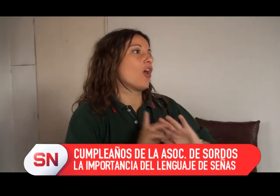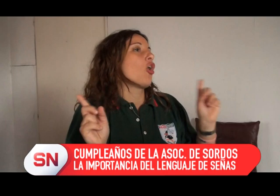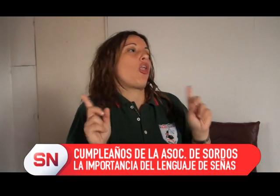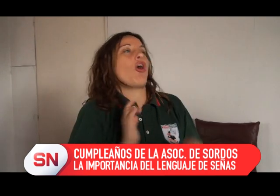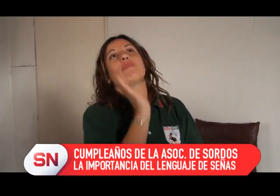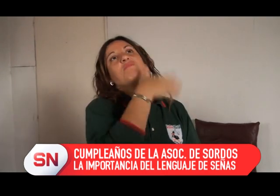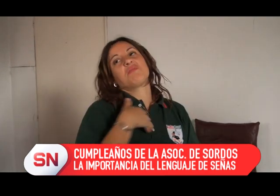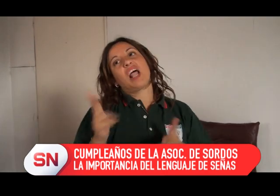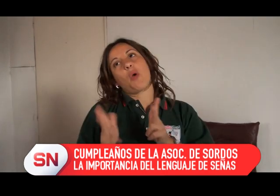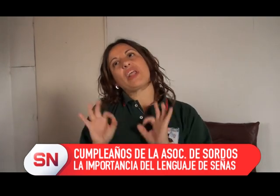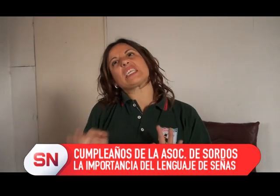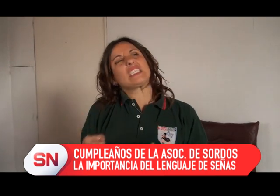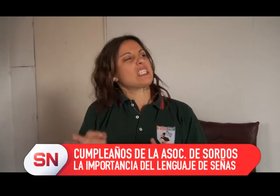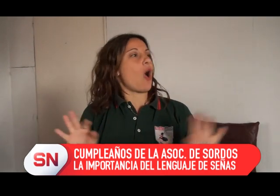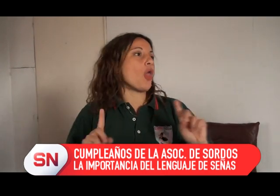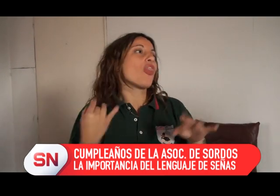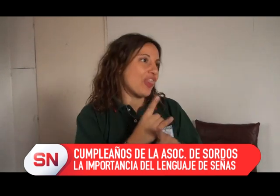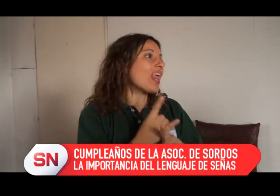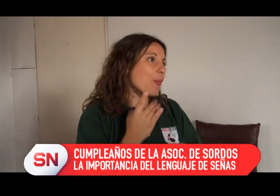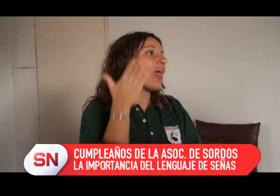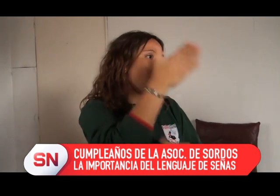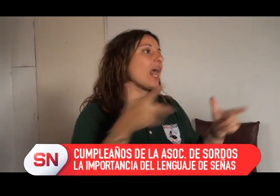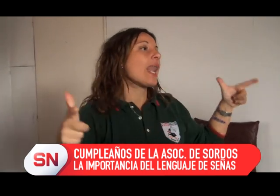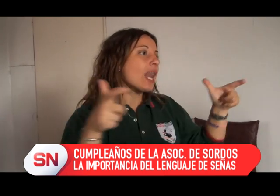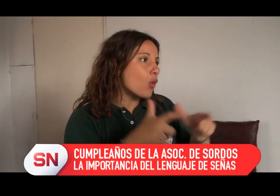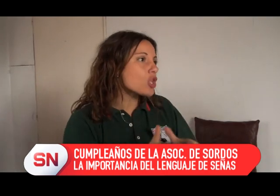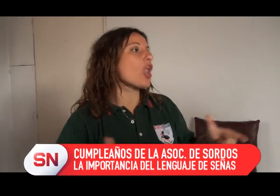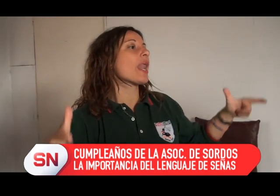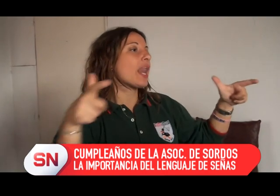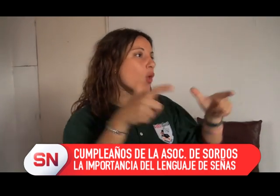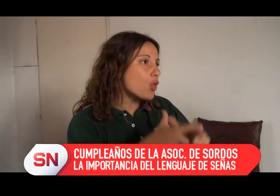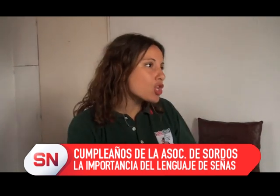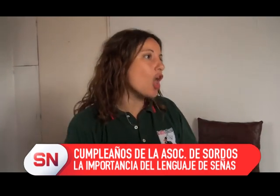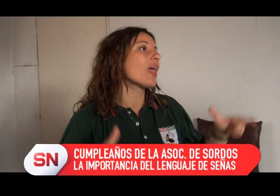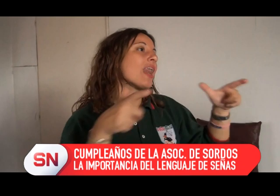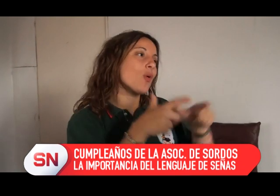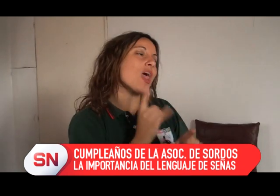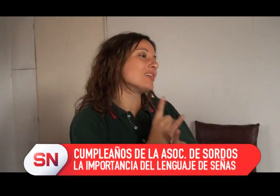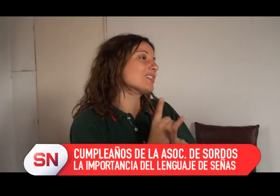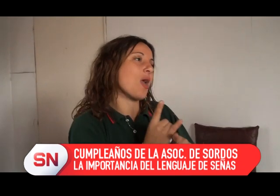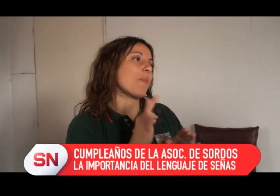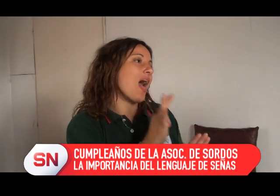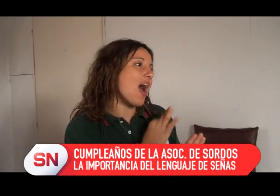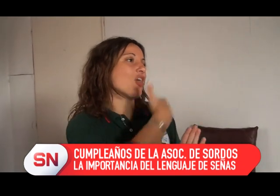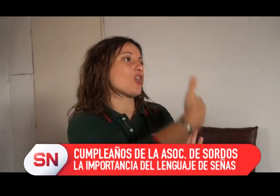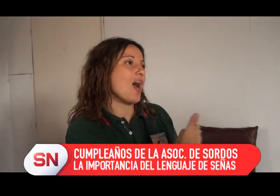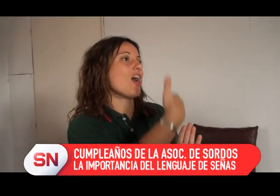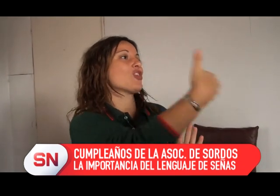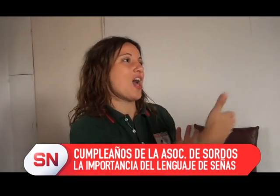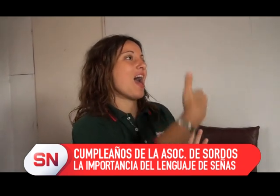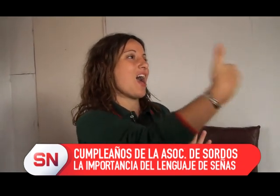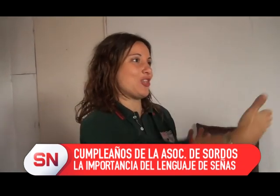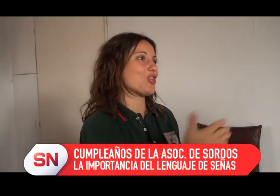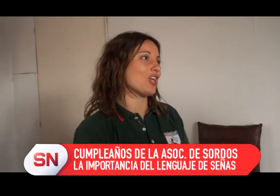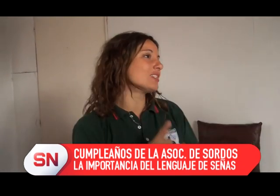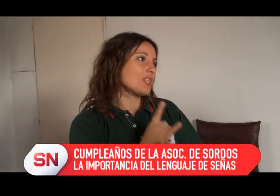cambios de la seña, porque las señas también van cambiando, se van modernizando, los planes de estudio, entonces se reúnen cada cuatro meses a